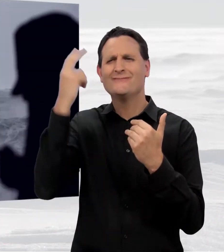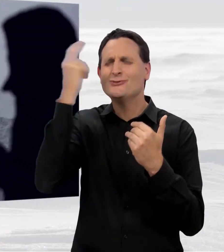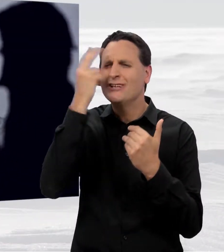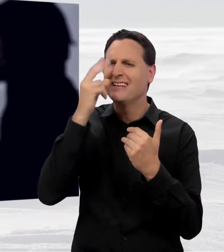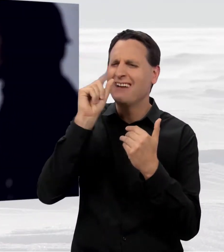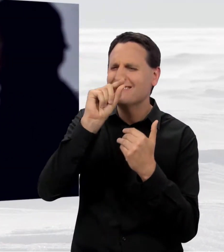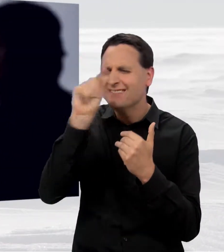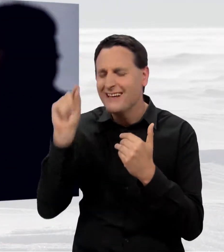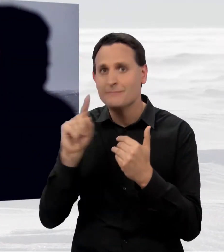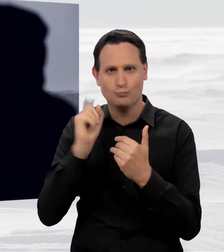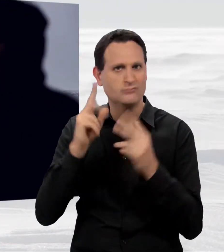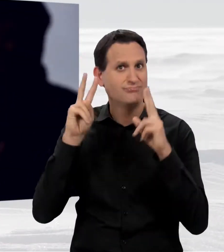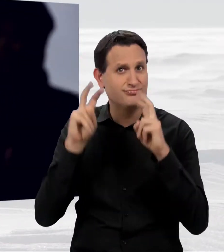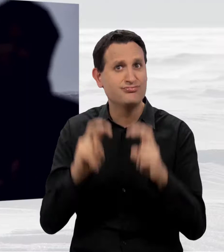Klimasystem der Erde zu verstehen?